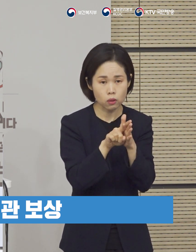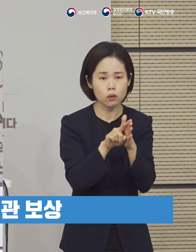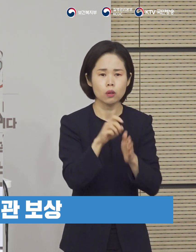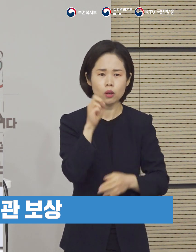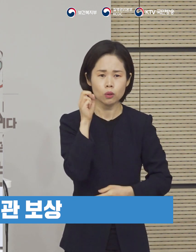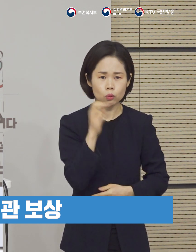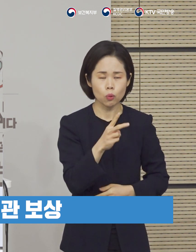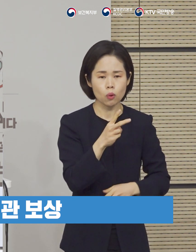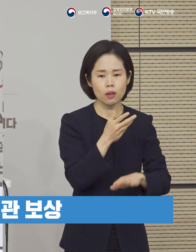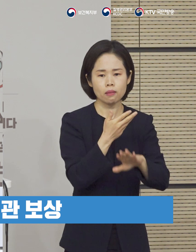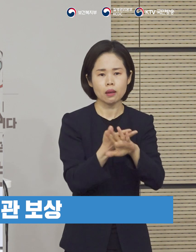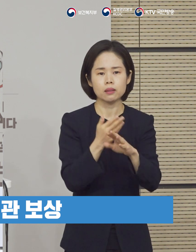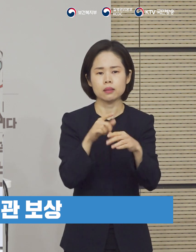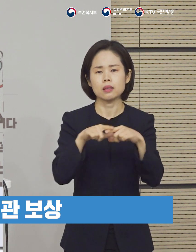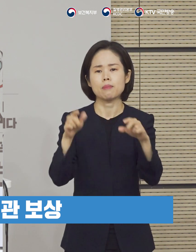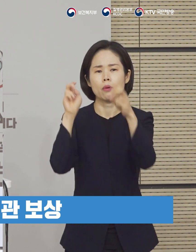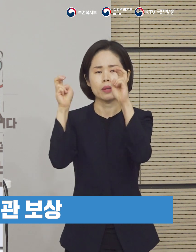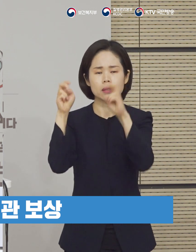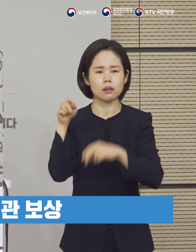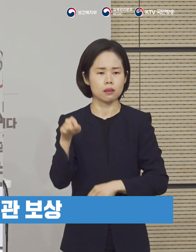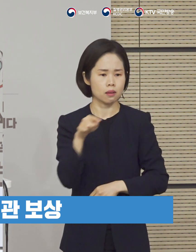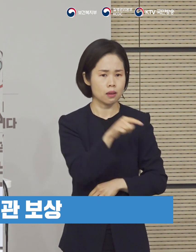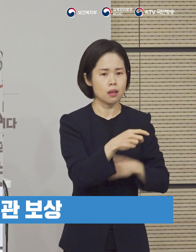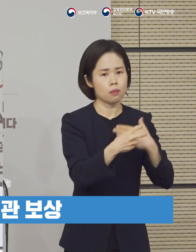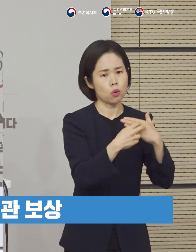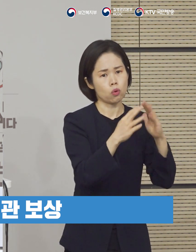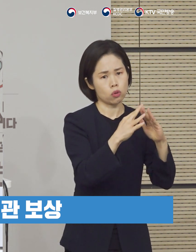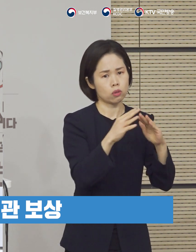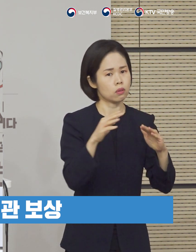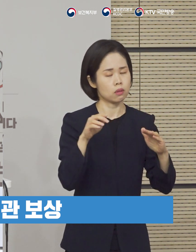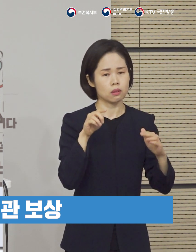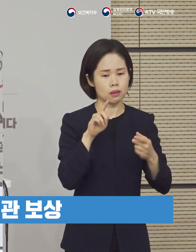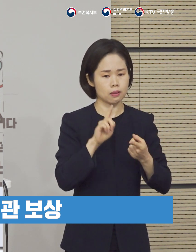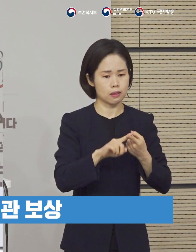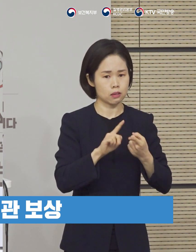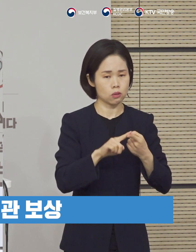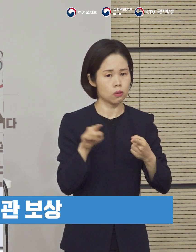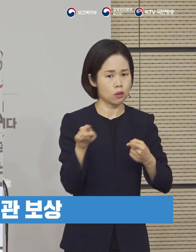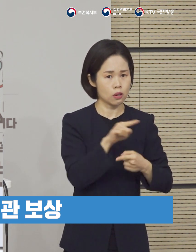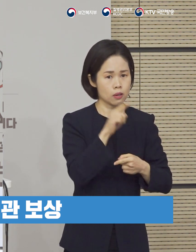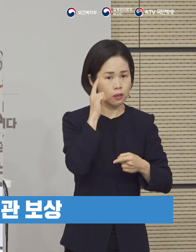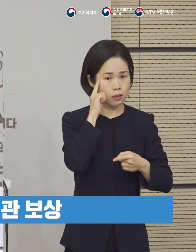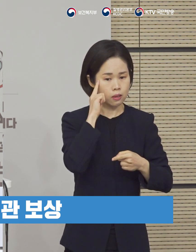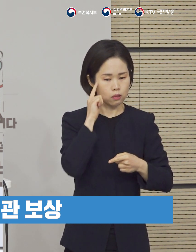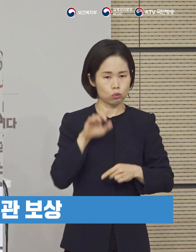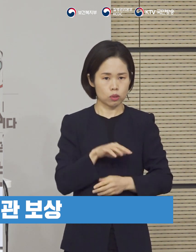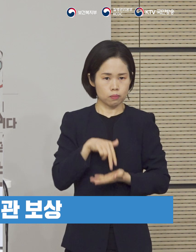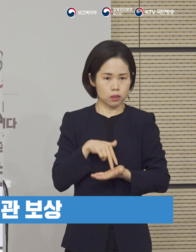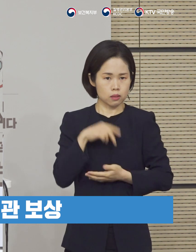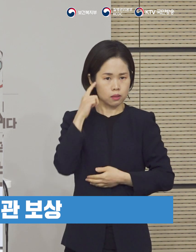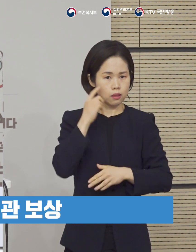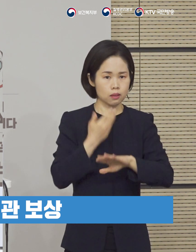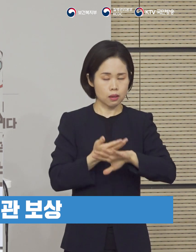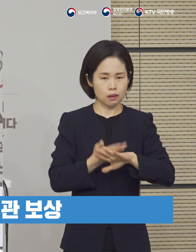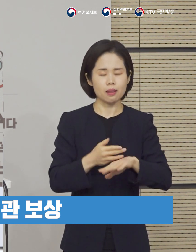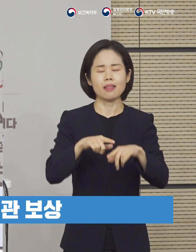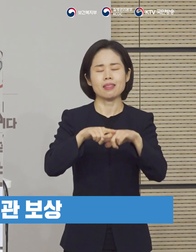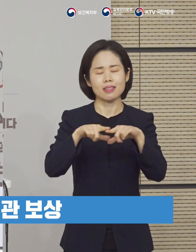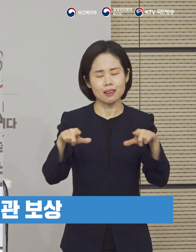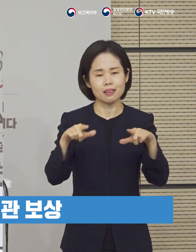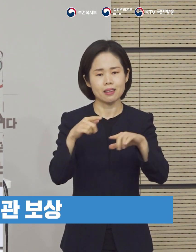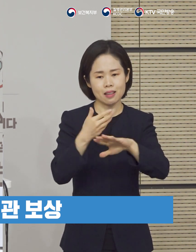중요하지만 다른 업종들과는 좀 다르게 봐야 된다는 것이 저희의 인식입니다. 다른